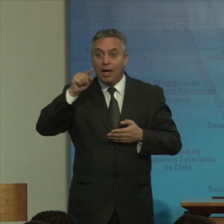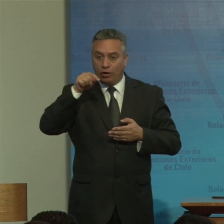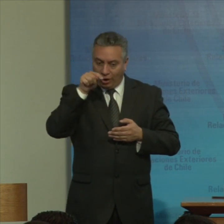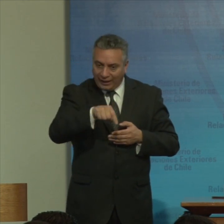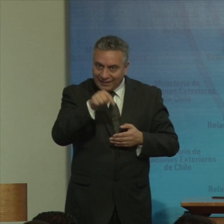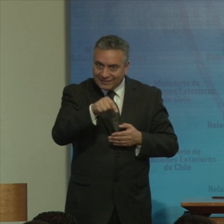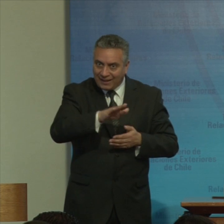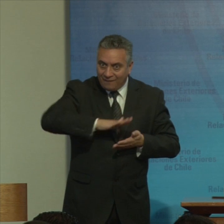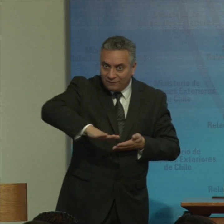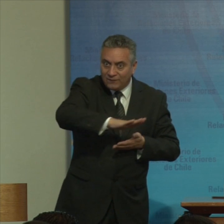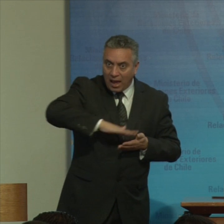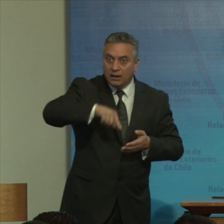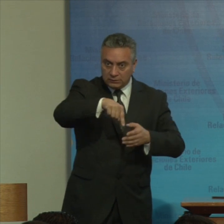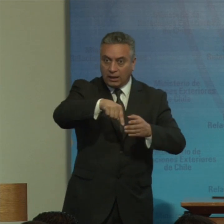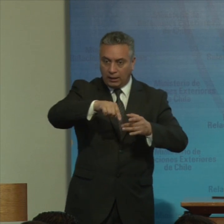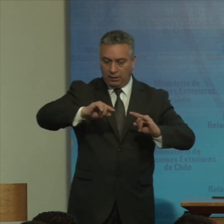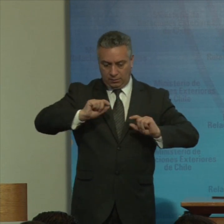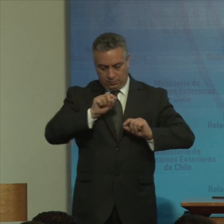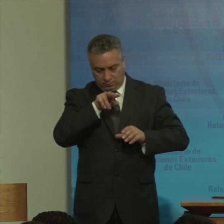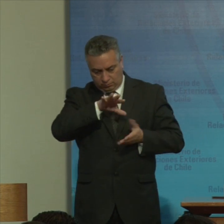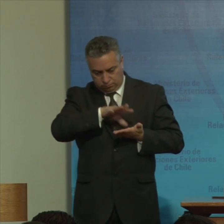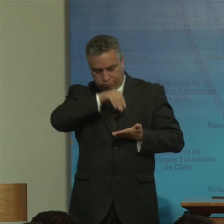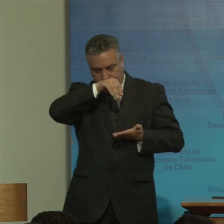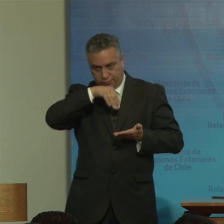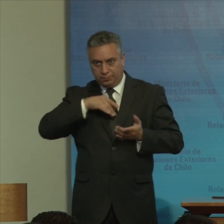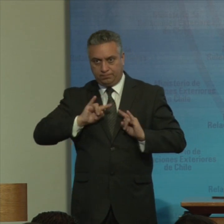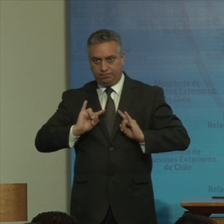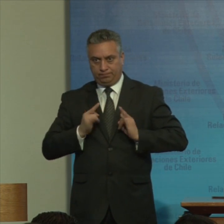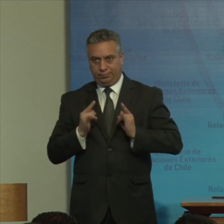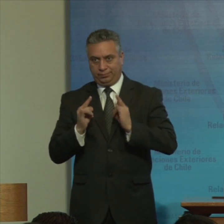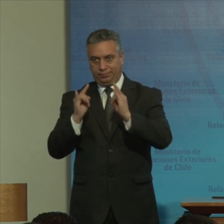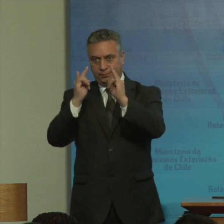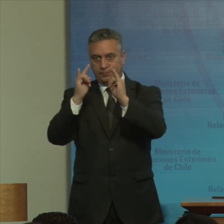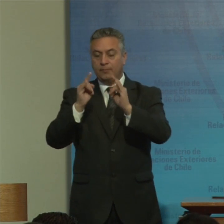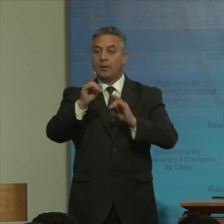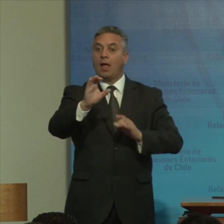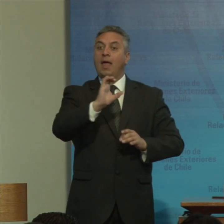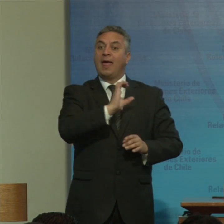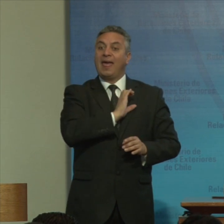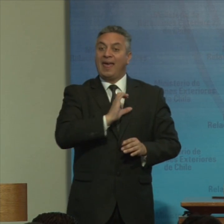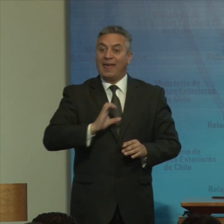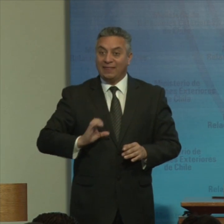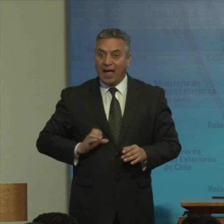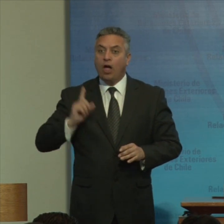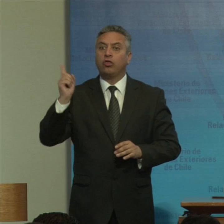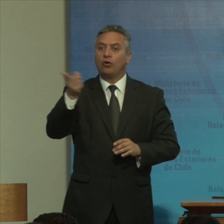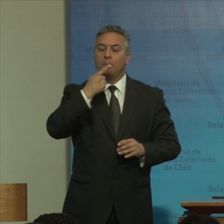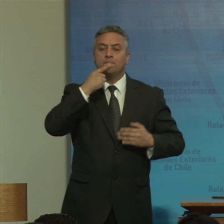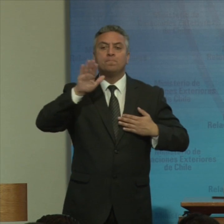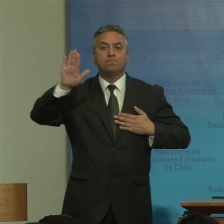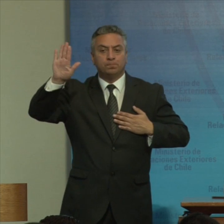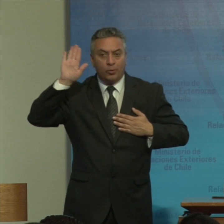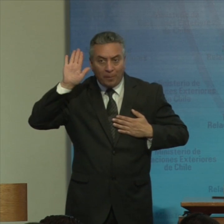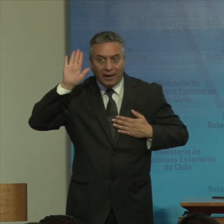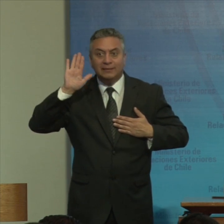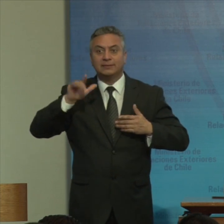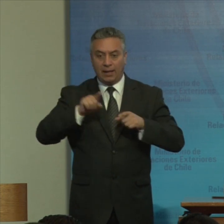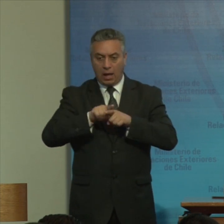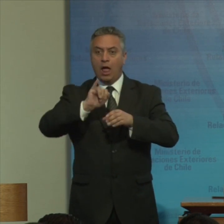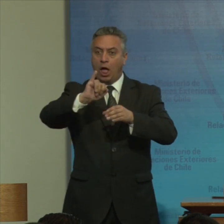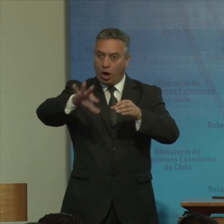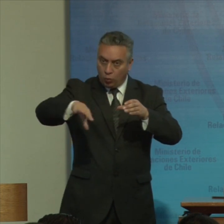esta tesis y así por ejemplo en el ODS 4 los estados se comprometen a garantizar una ecuación inclusiva y